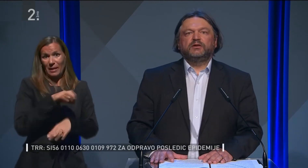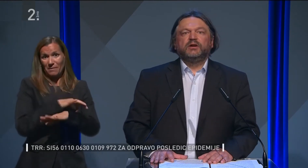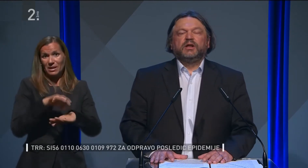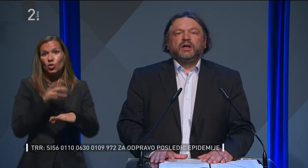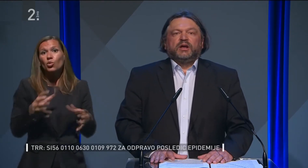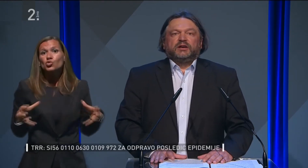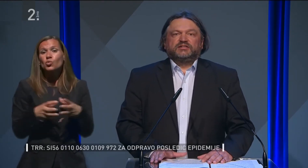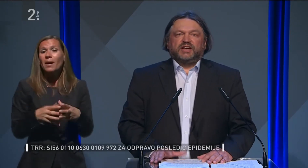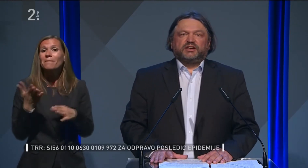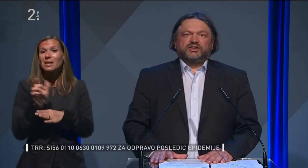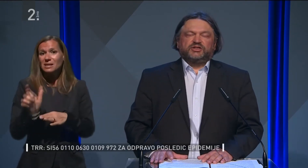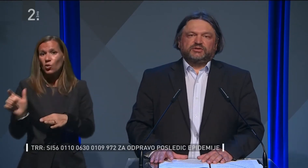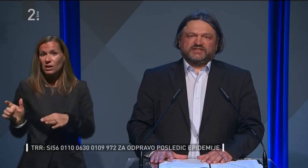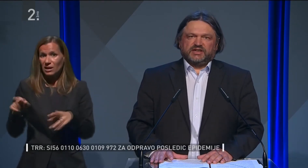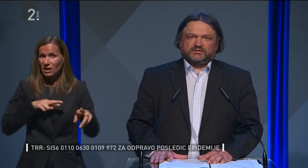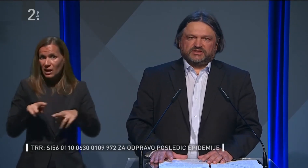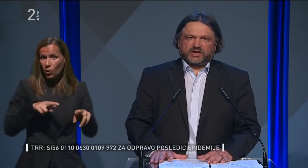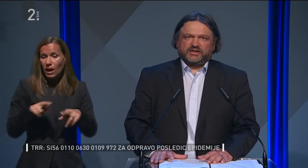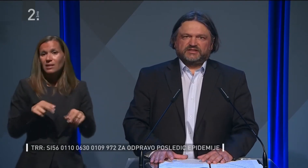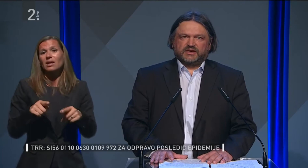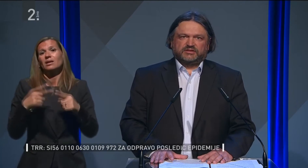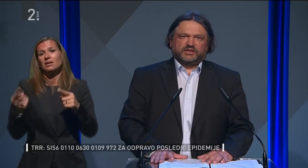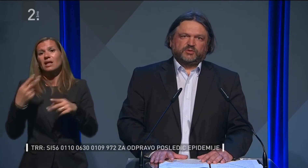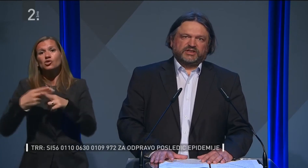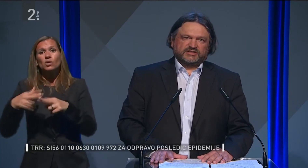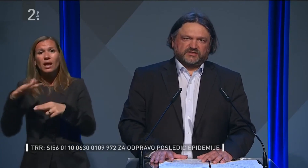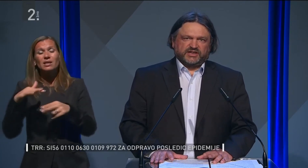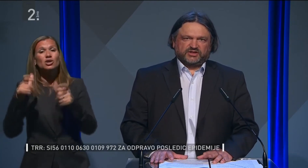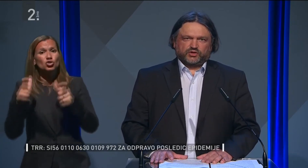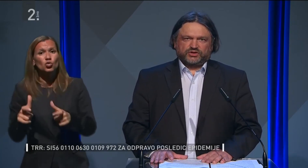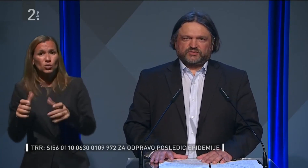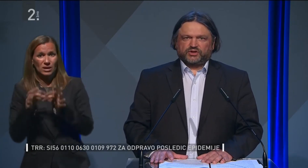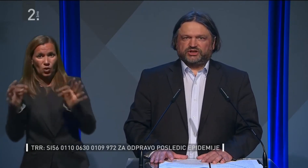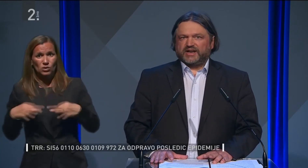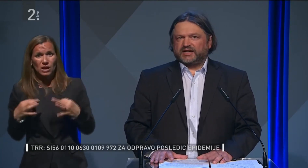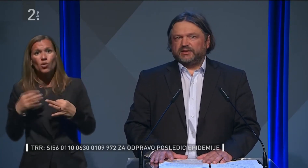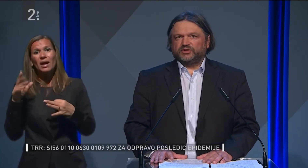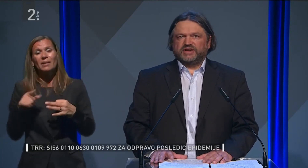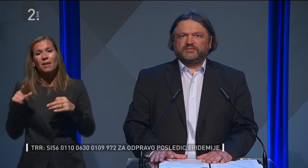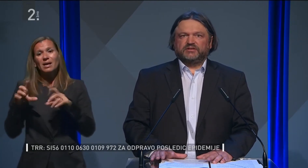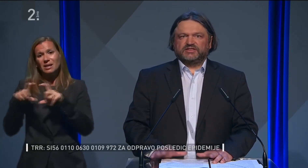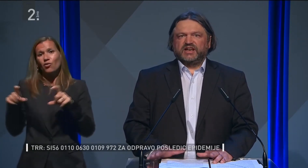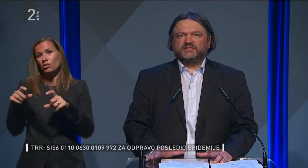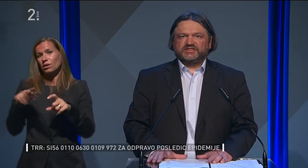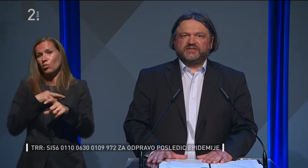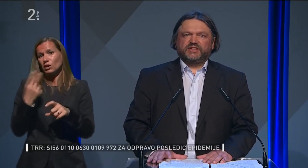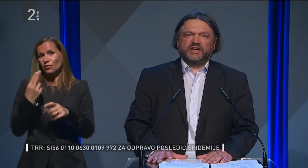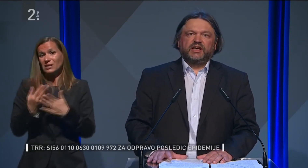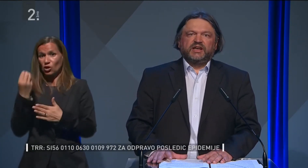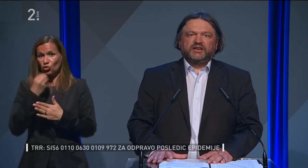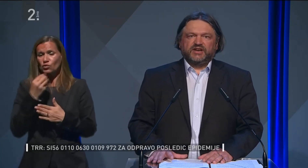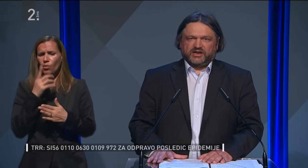ravnateljev Nacionalnega inštituta za javno zdravje in Zavoda Republike Slovenije za šolstvo še dorekli potrebne ostale